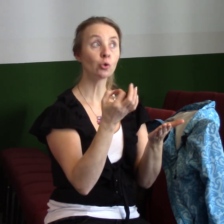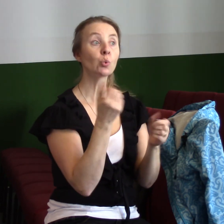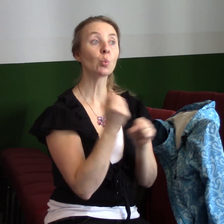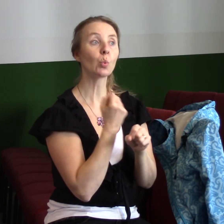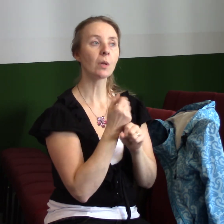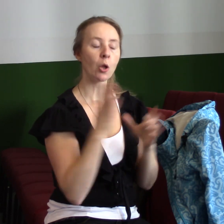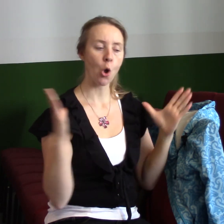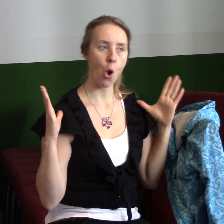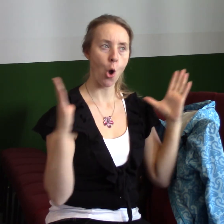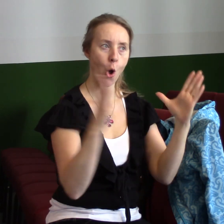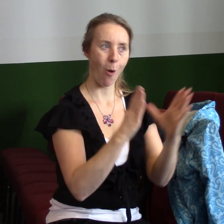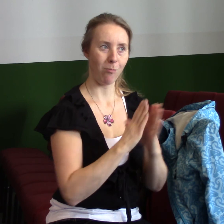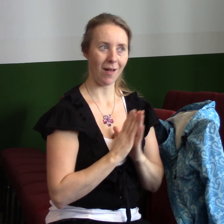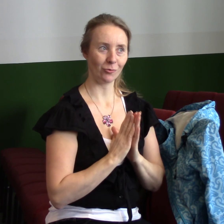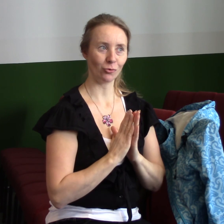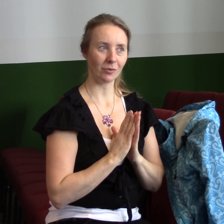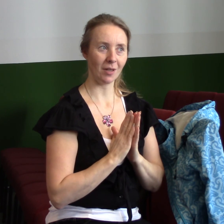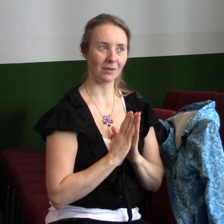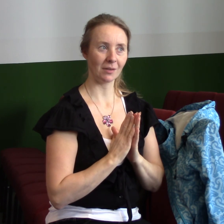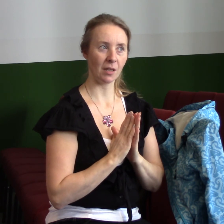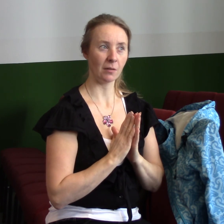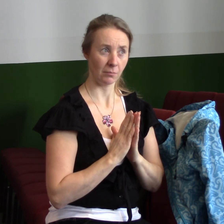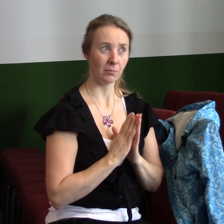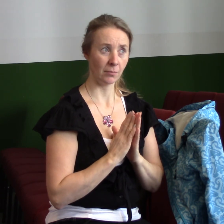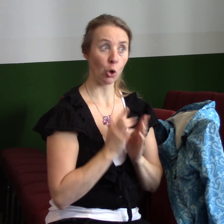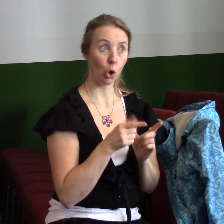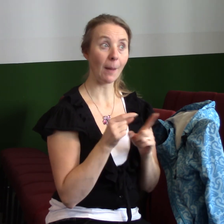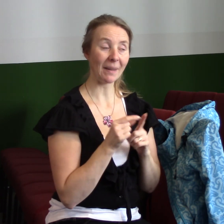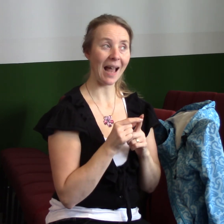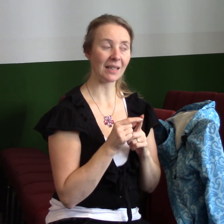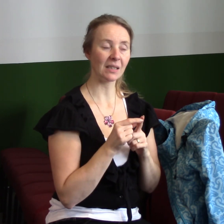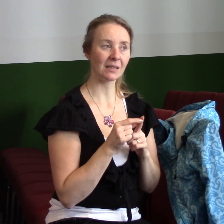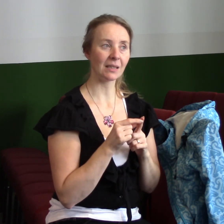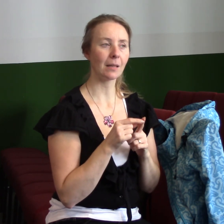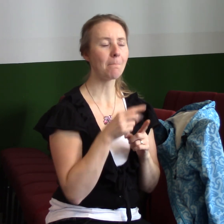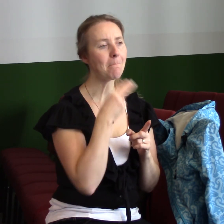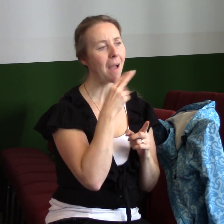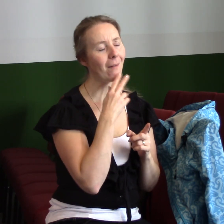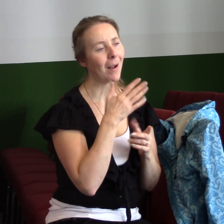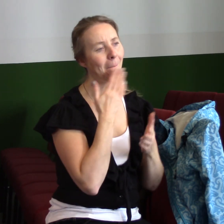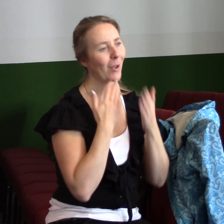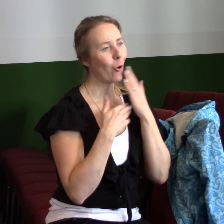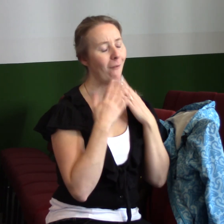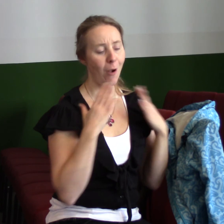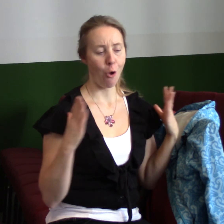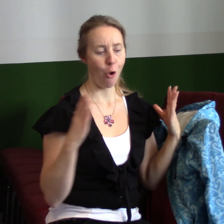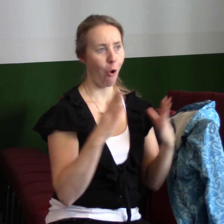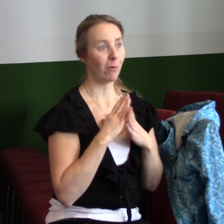Oblečte se. To je výraz, který se v Novém zákoně používá. Často Pavel ho miloval. Oblečte si nového člověka, slečte